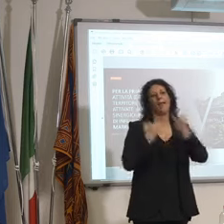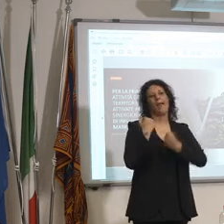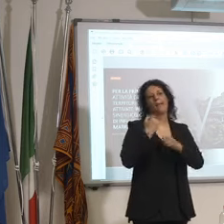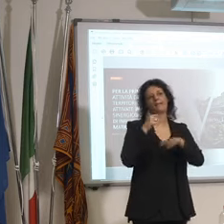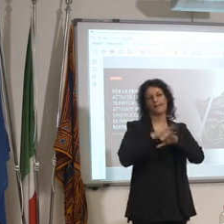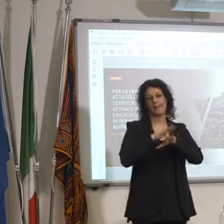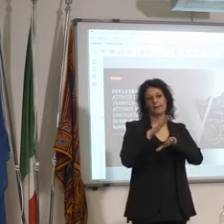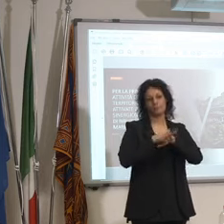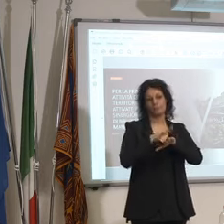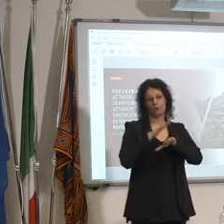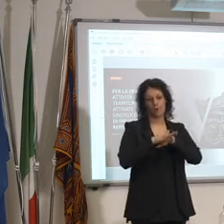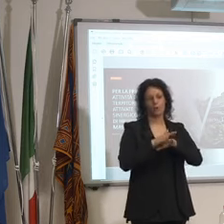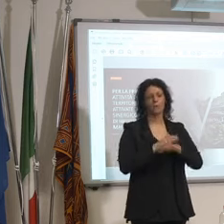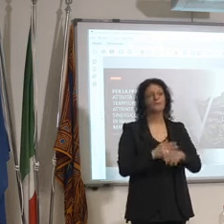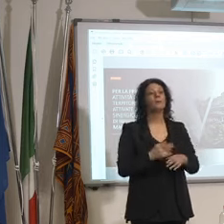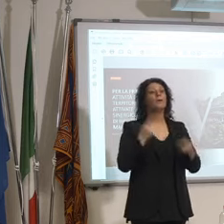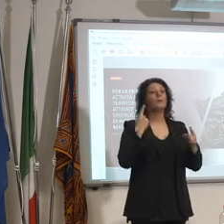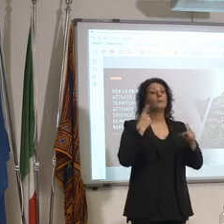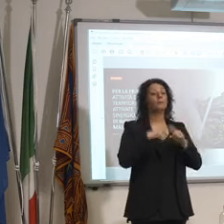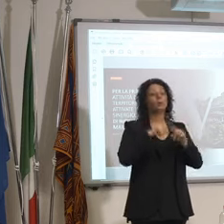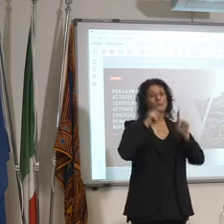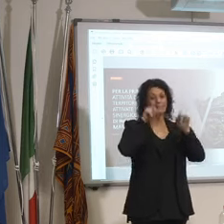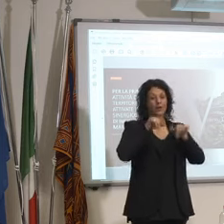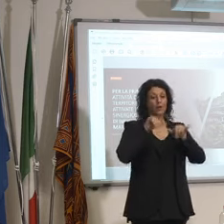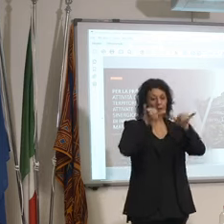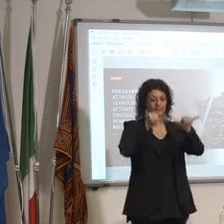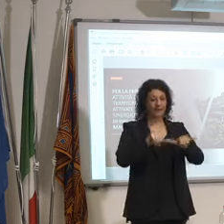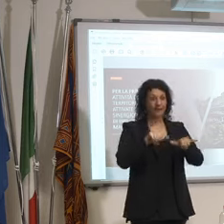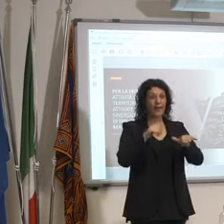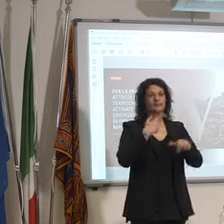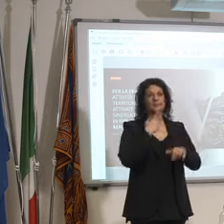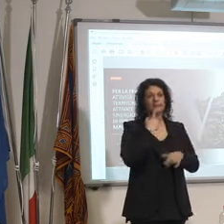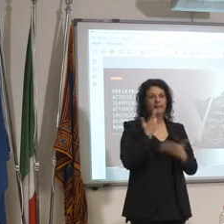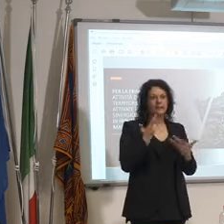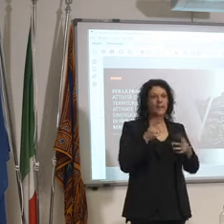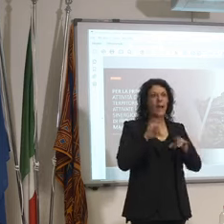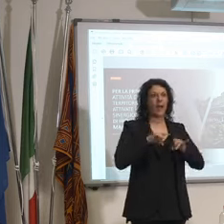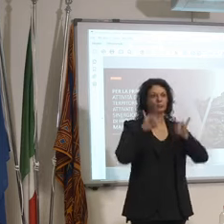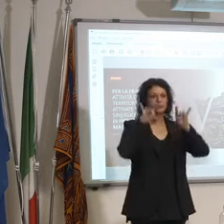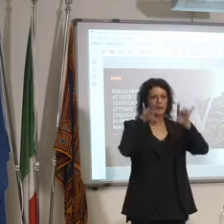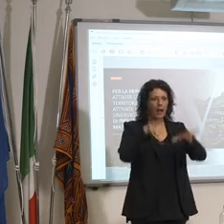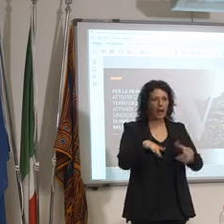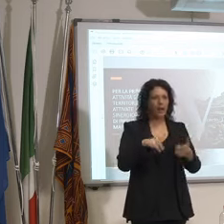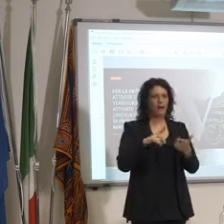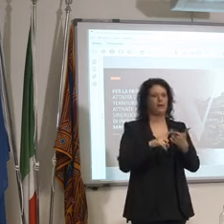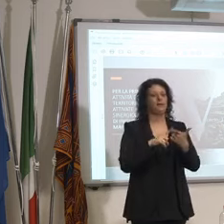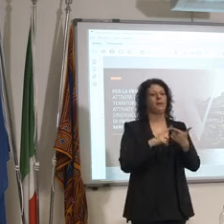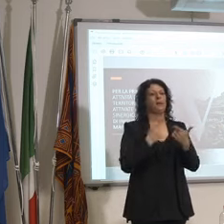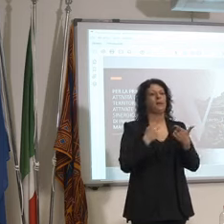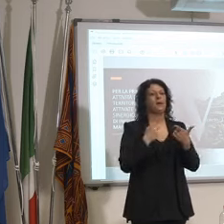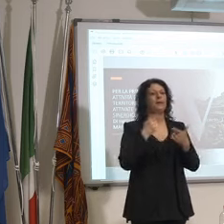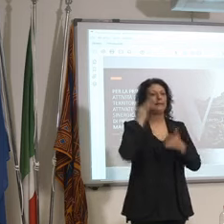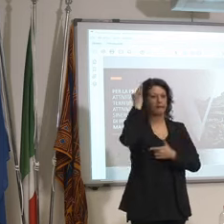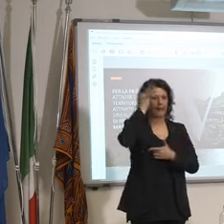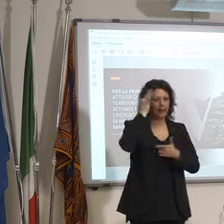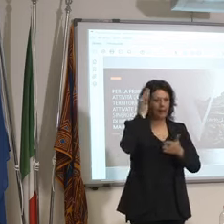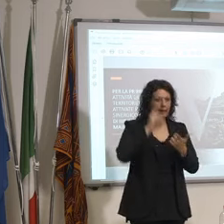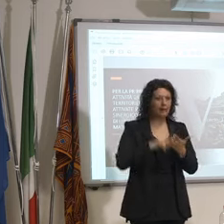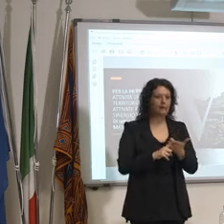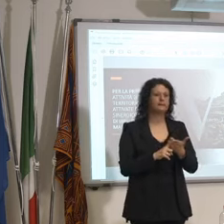americani australiani inglesi insomma Leicester